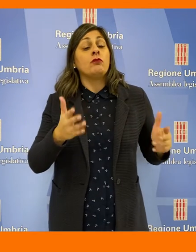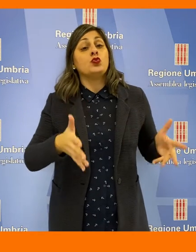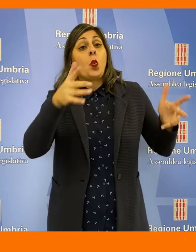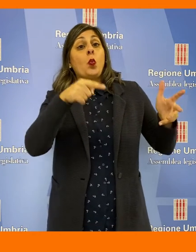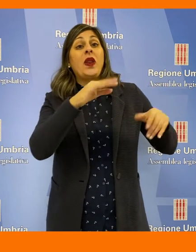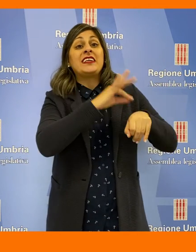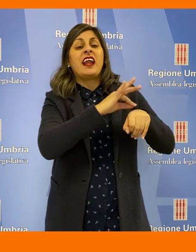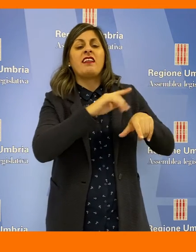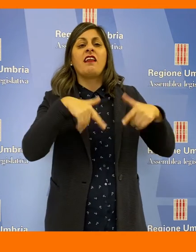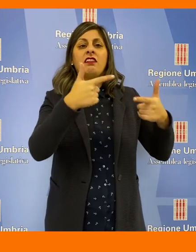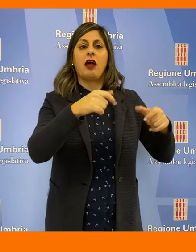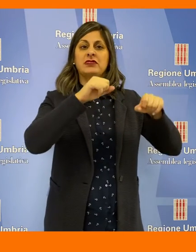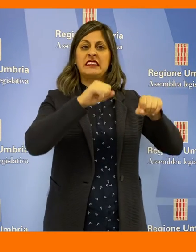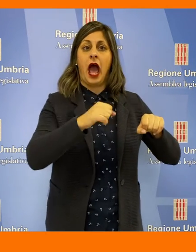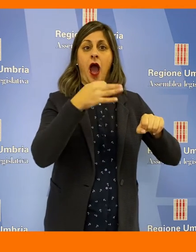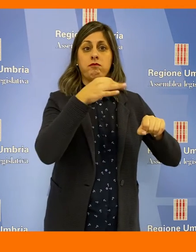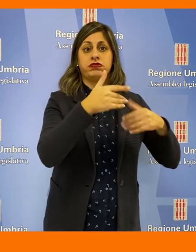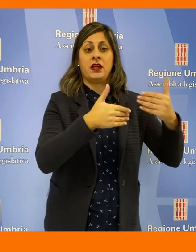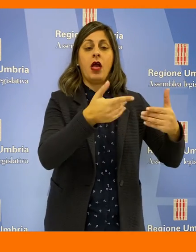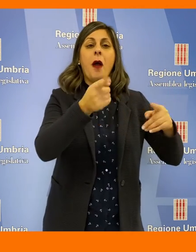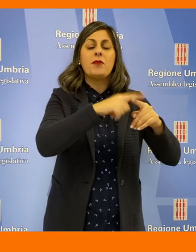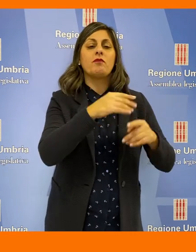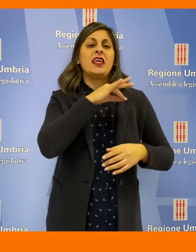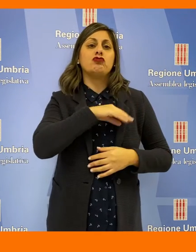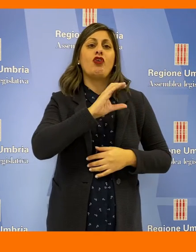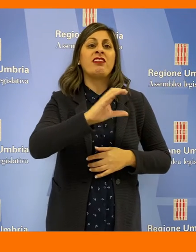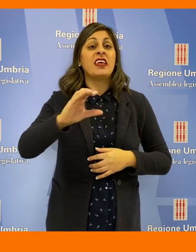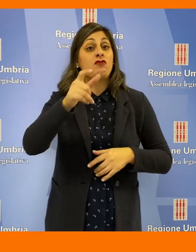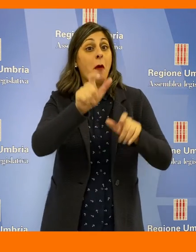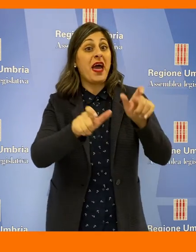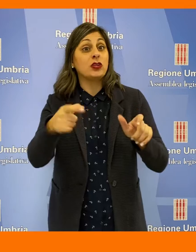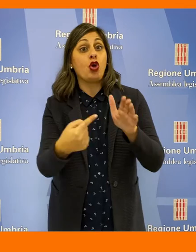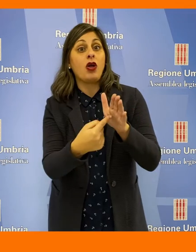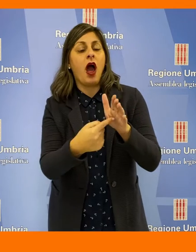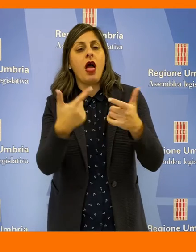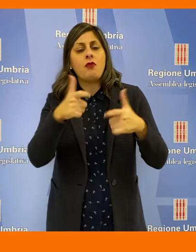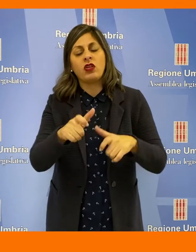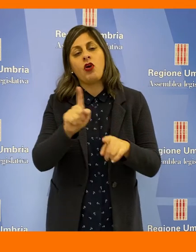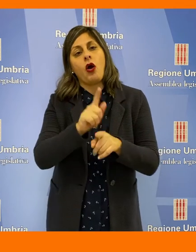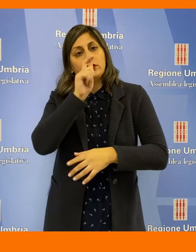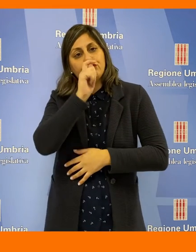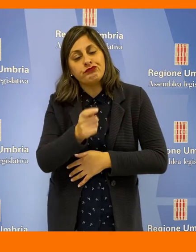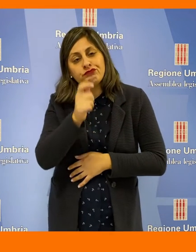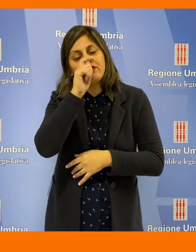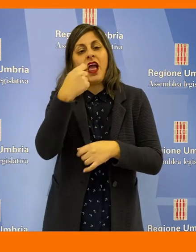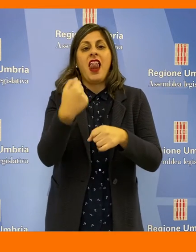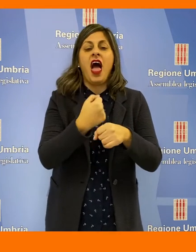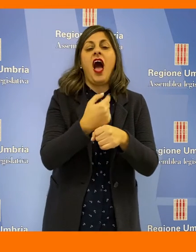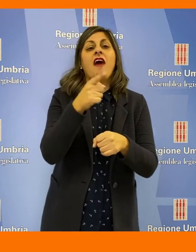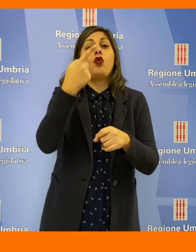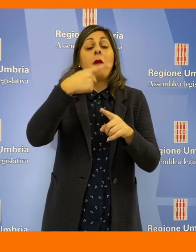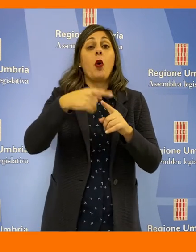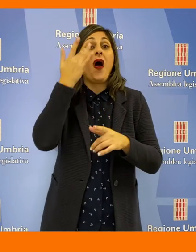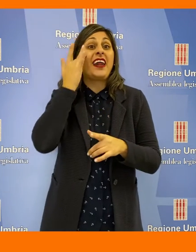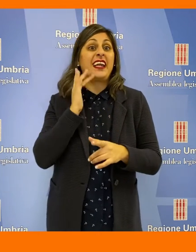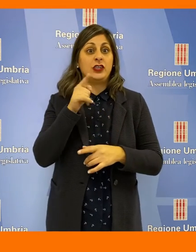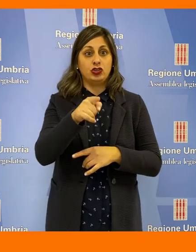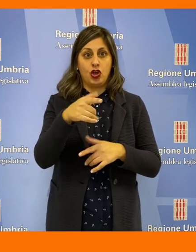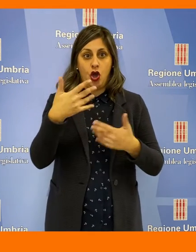strutture sanitarie e incentivi al personale per il riconoscimento dell'impegno profuso e dell'esposizione al rischio. Il